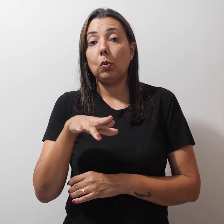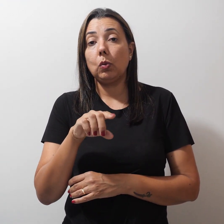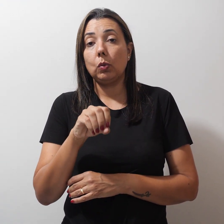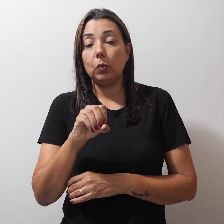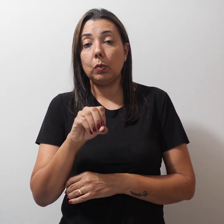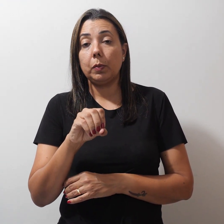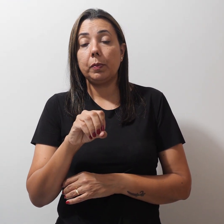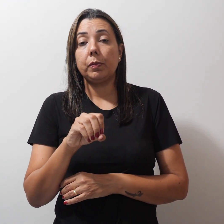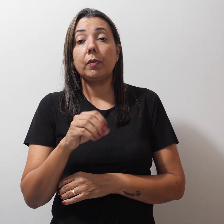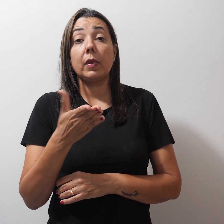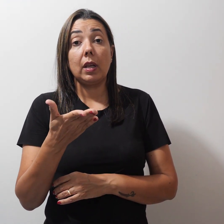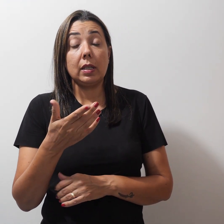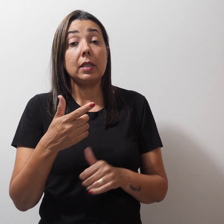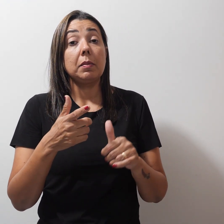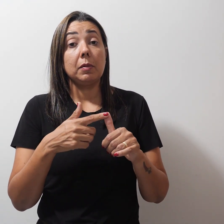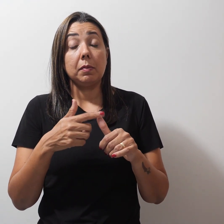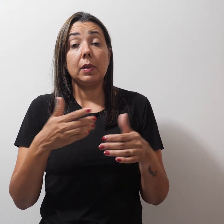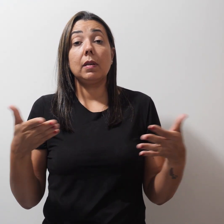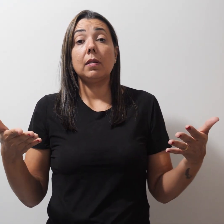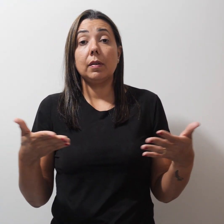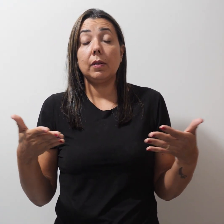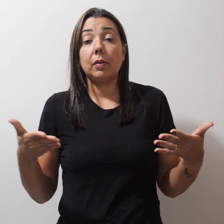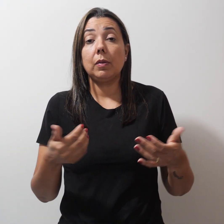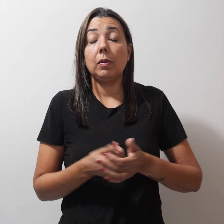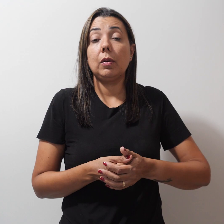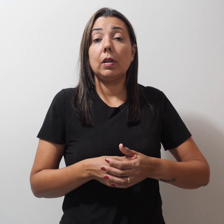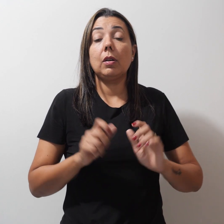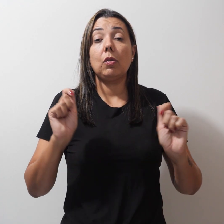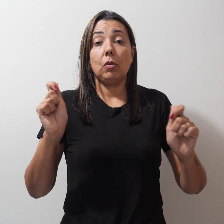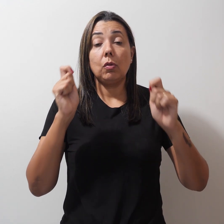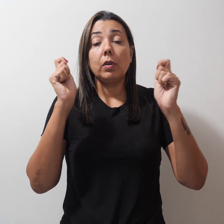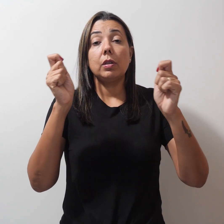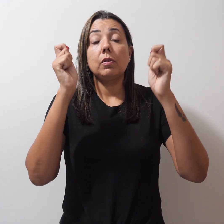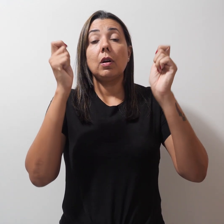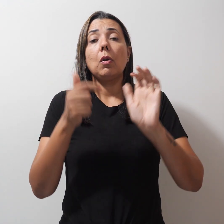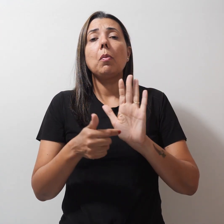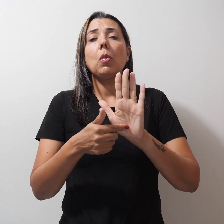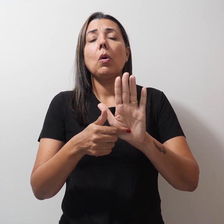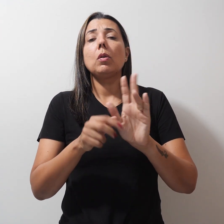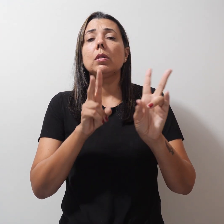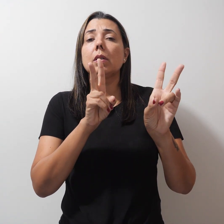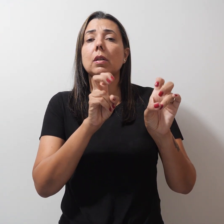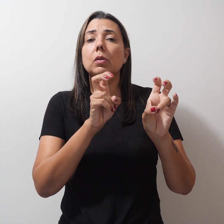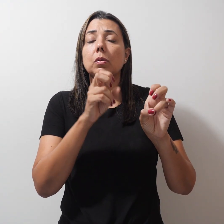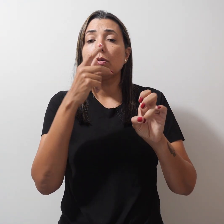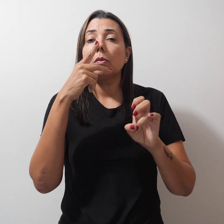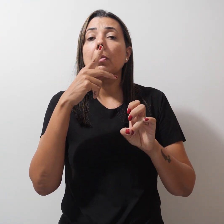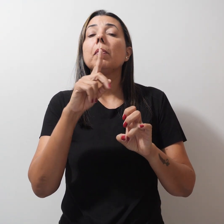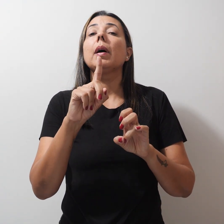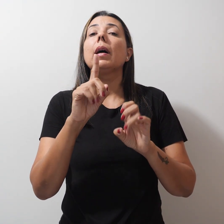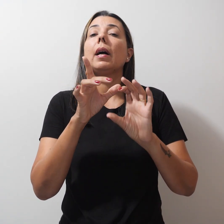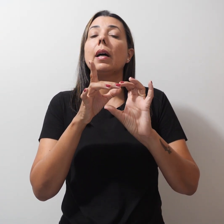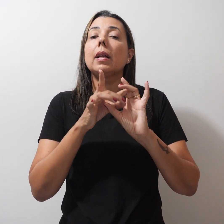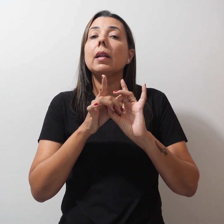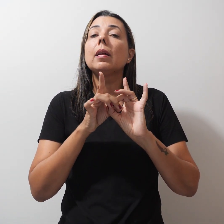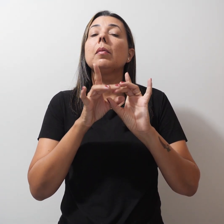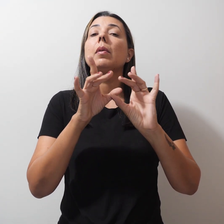Nesta primeira edição, o festival traz como tema Para ser libertadora, a